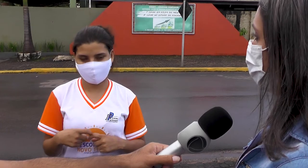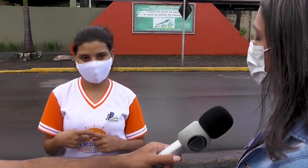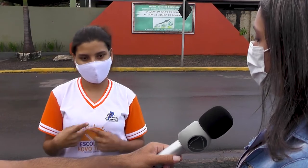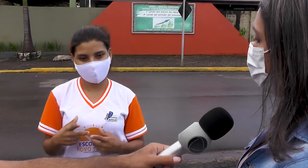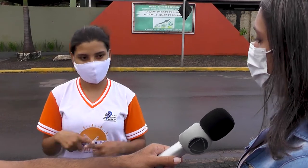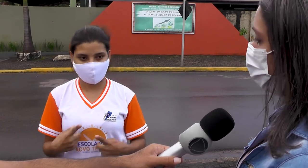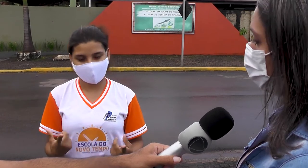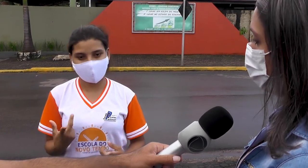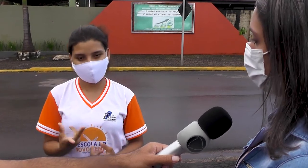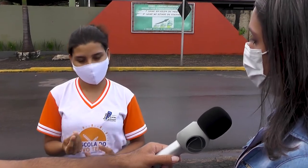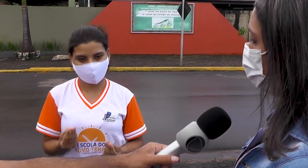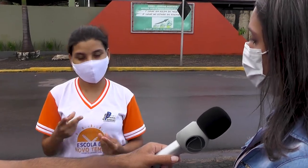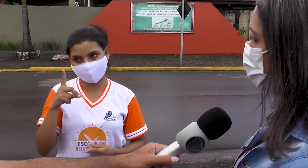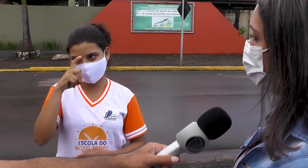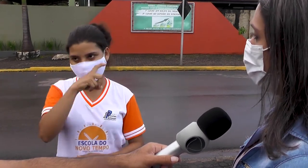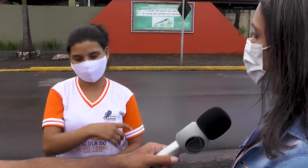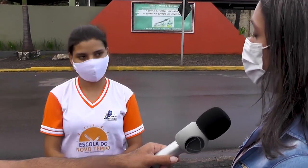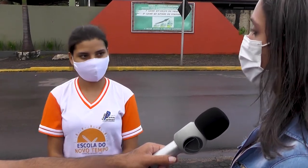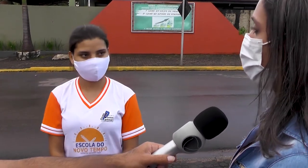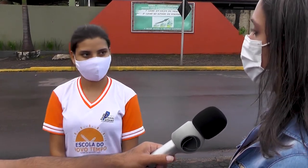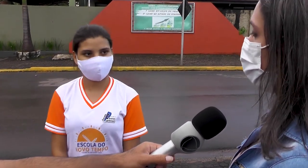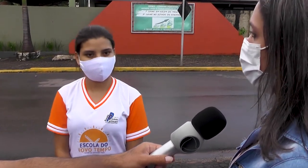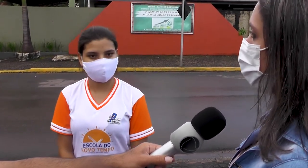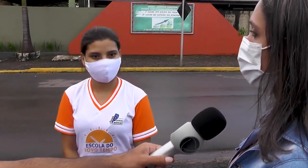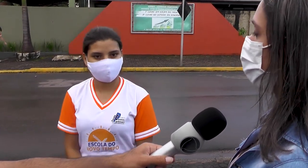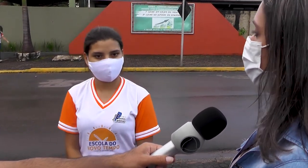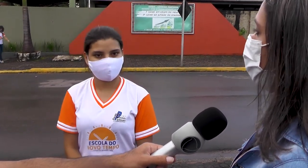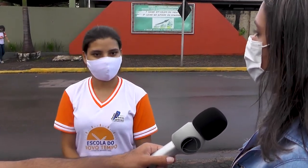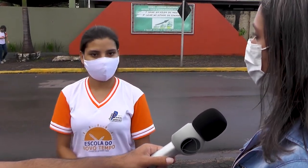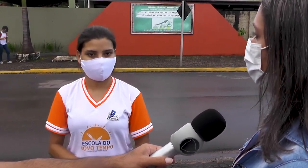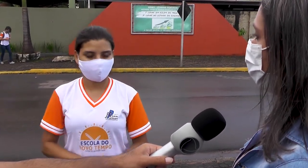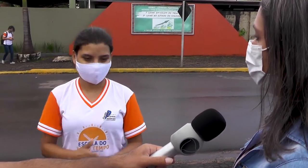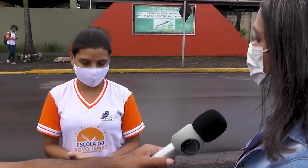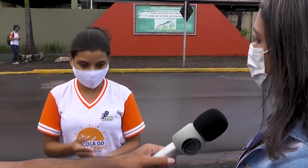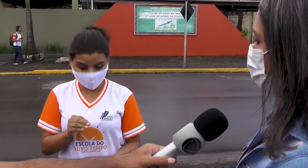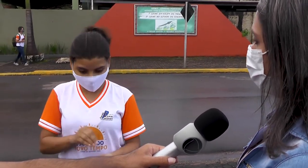né, do médico, ele não sabe libras, né, Então como, é difícil?